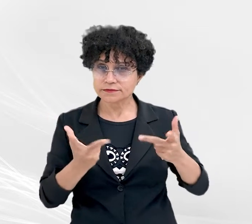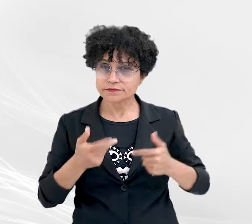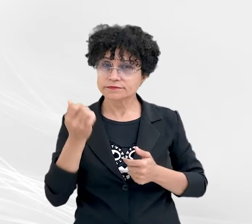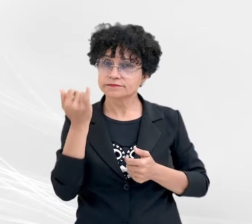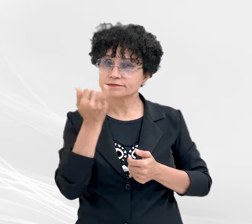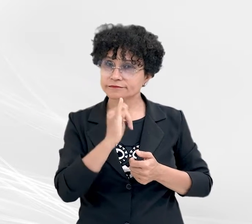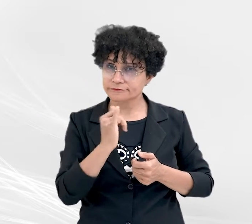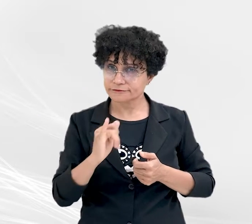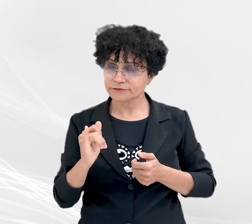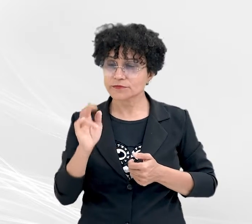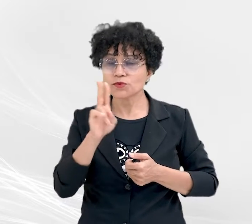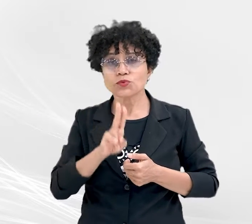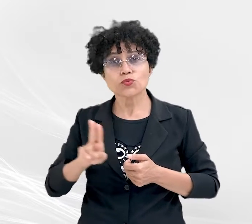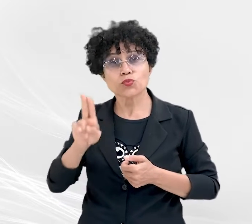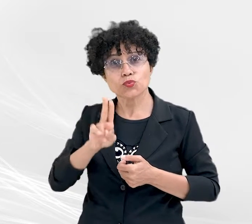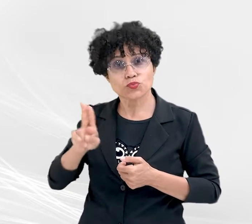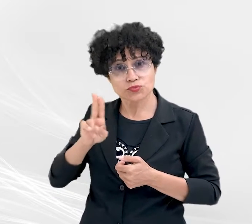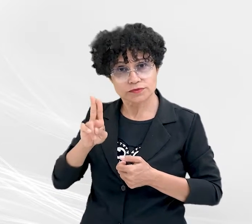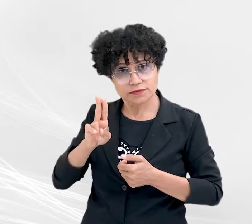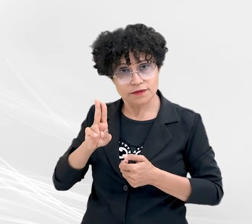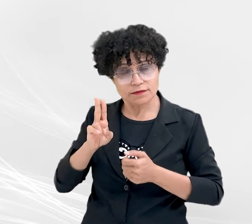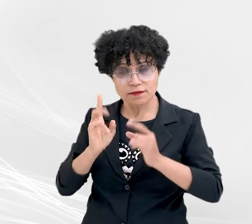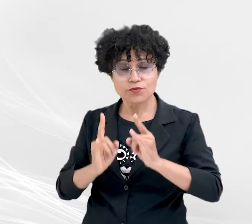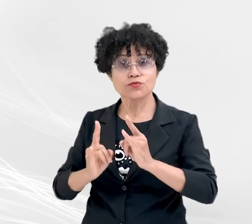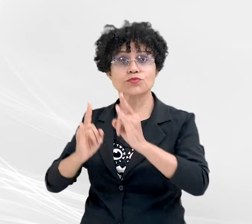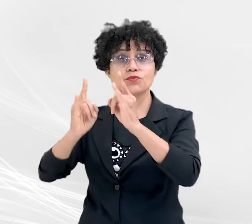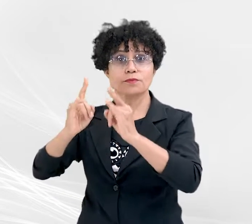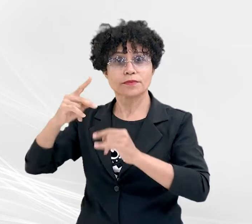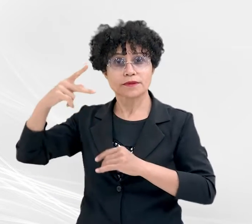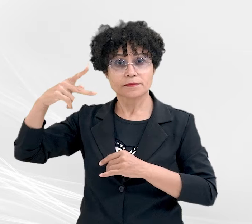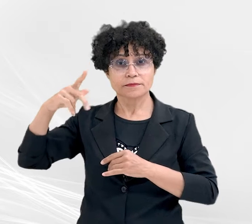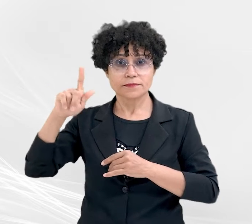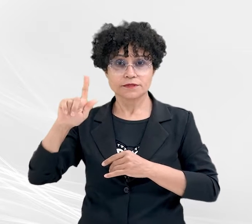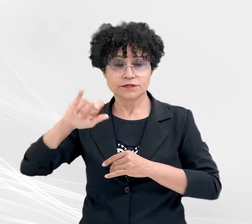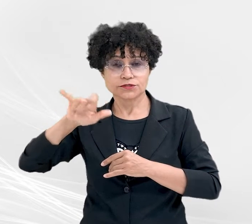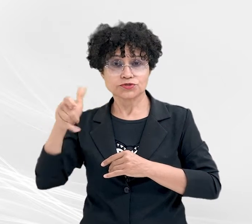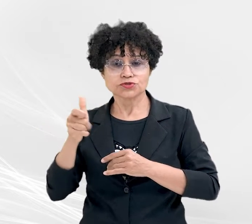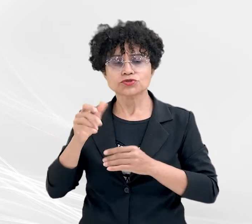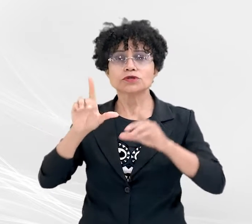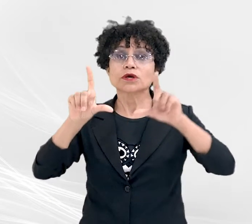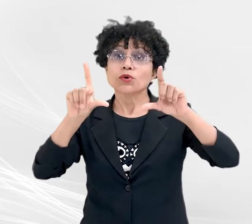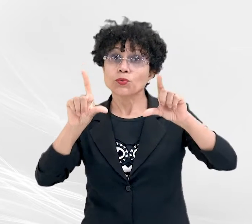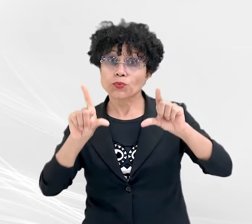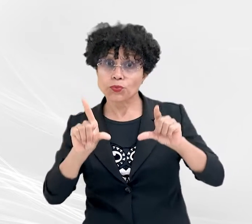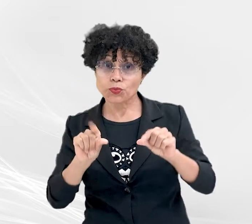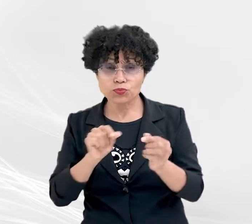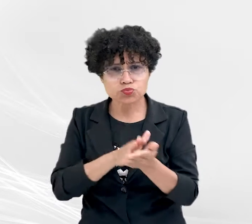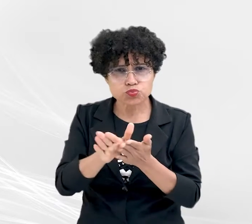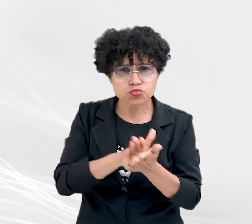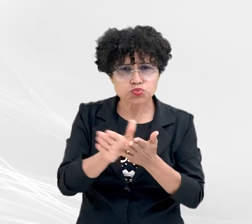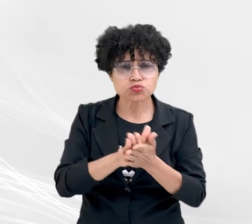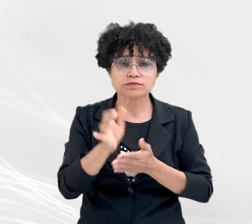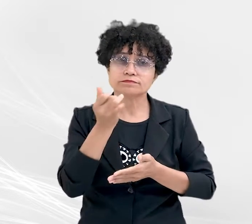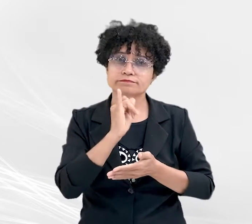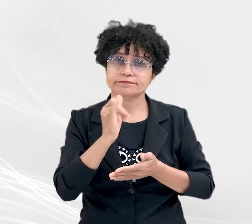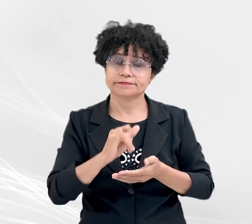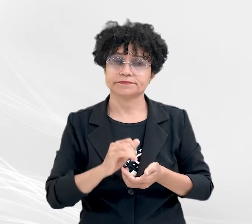energética utilizadas no prédio da PGJ, visando a redução do consumo de energia elétrica. Os